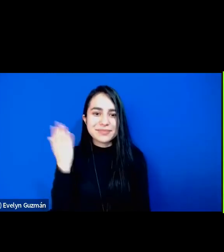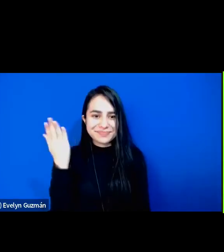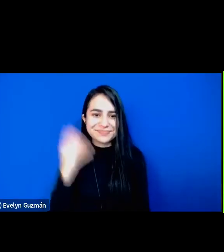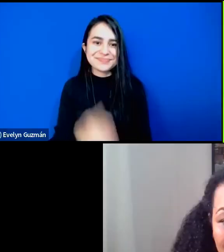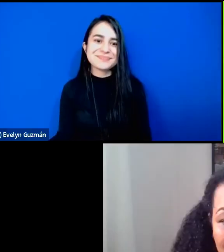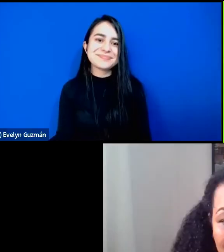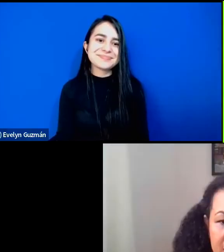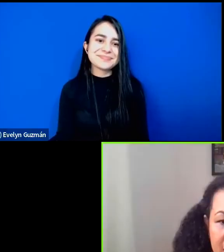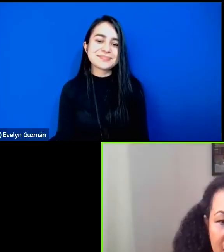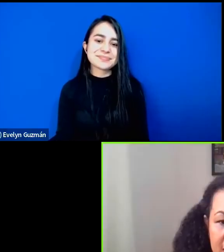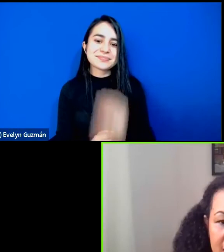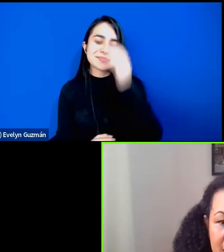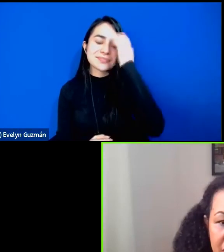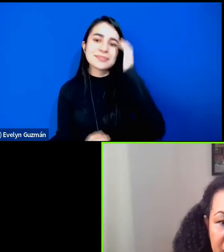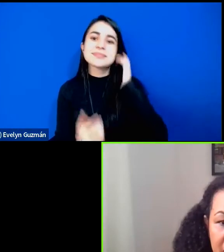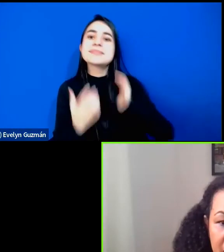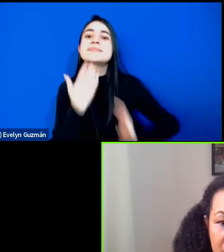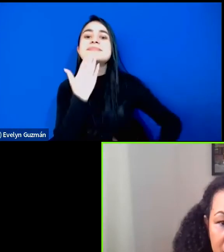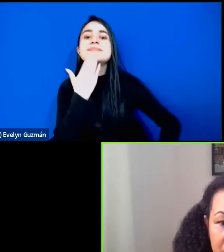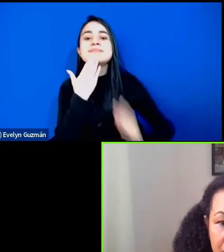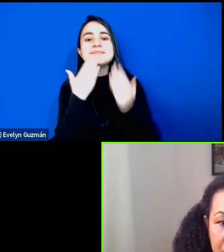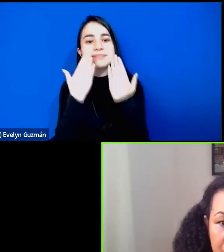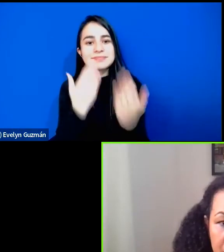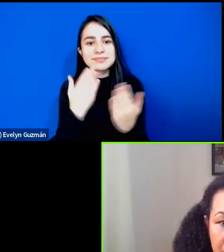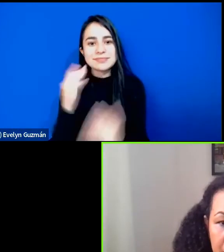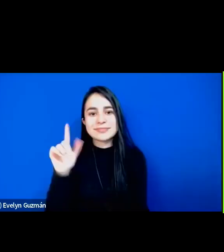muchas gracias Frank